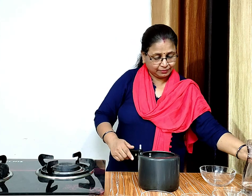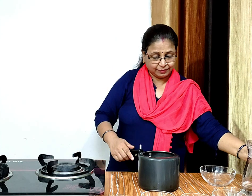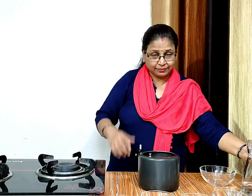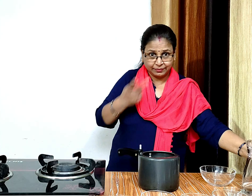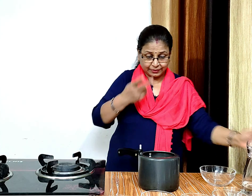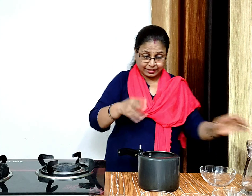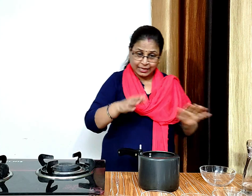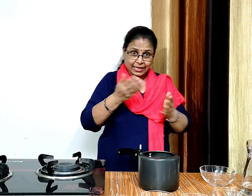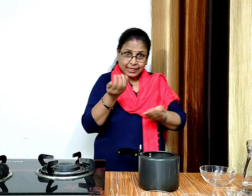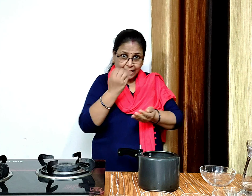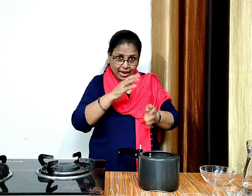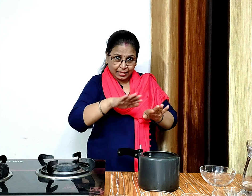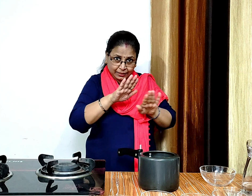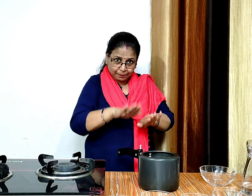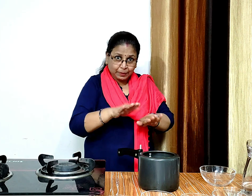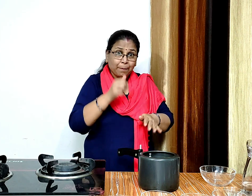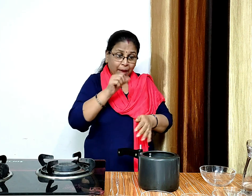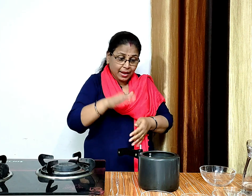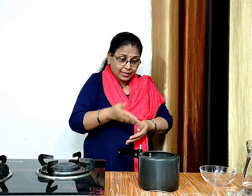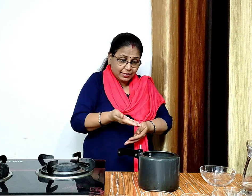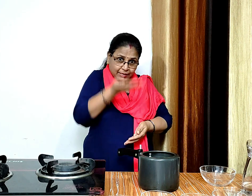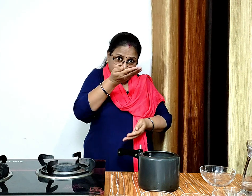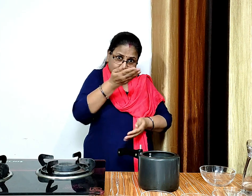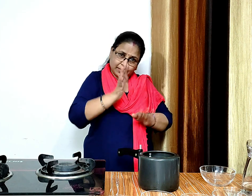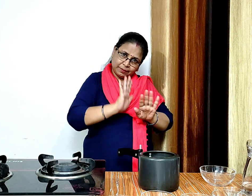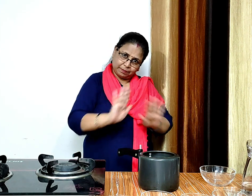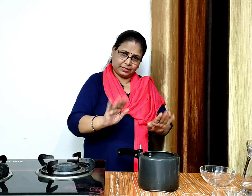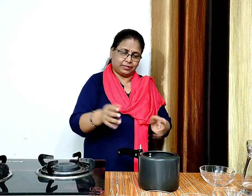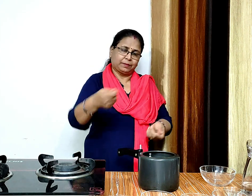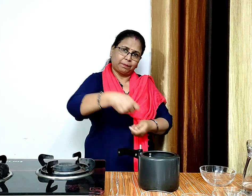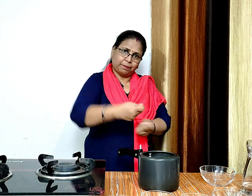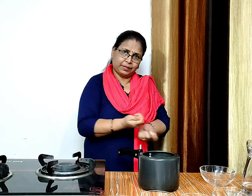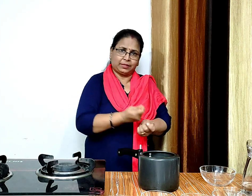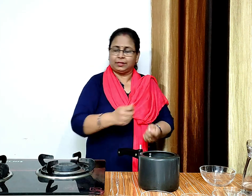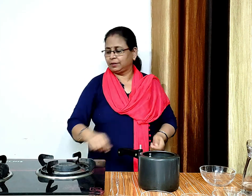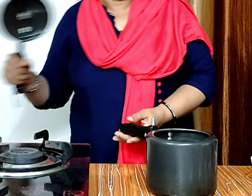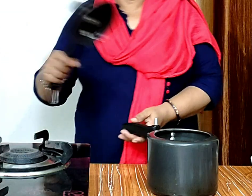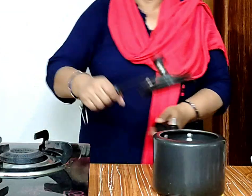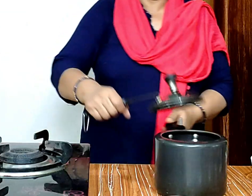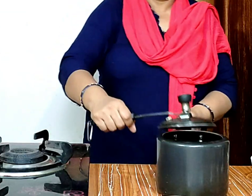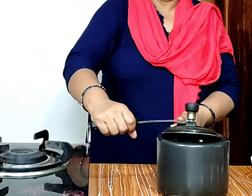ध्यानराय में पानी इतना ही डालना जिसमें सारी चीज़ें अच्छे से डूप जाएं आपको कर बन कर देंगे